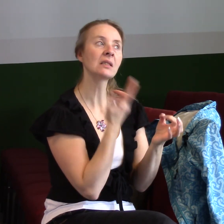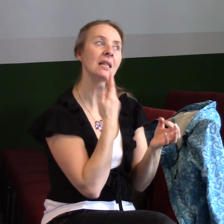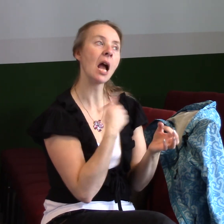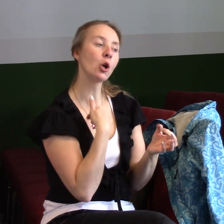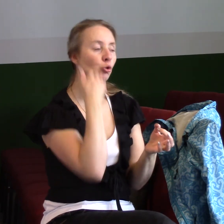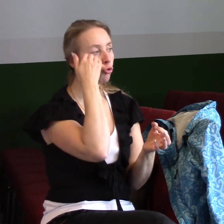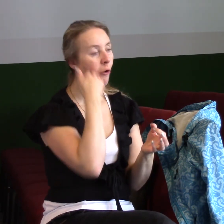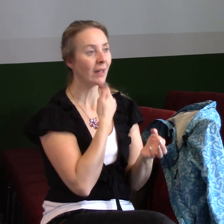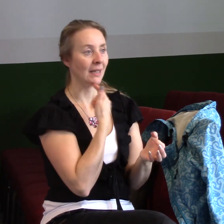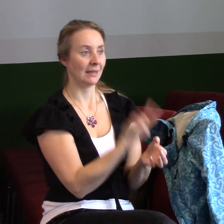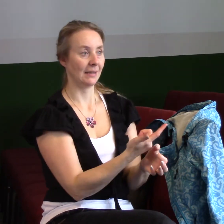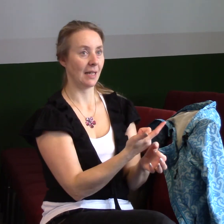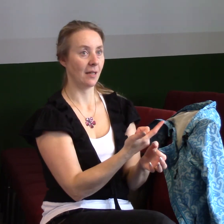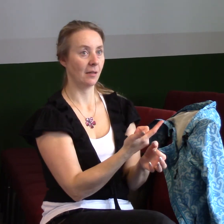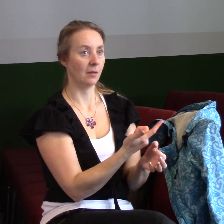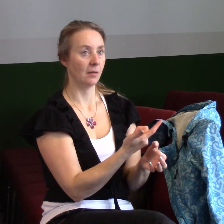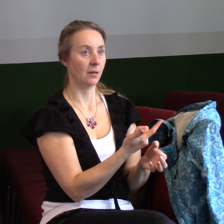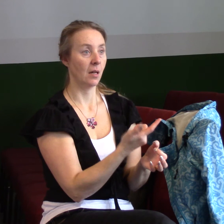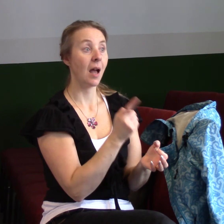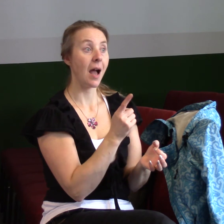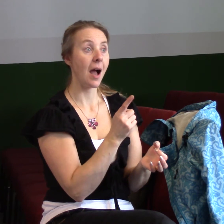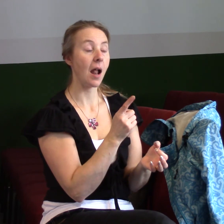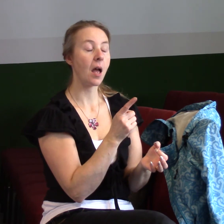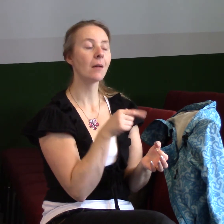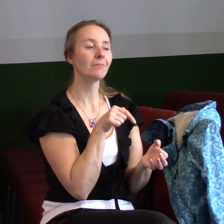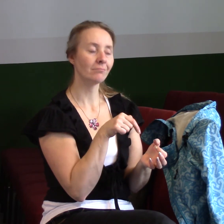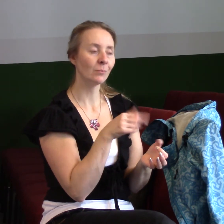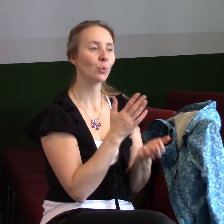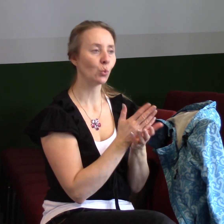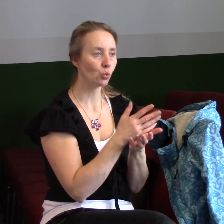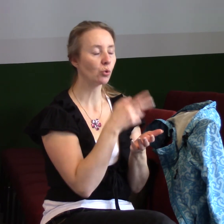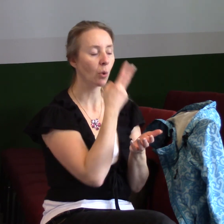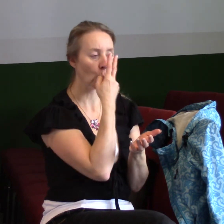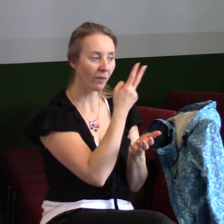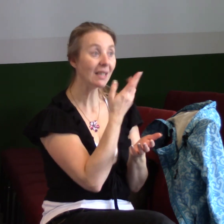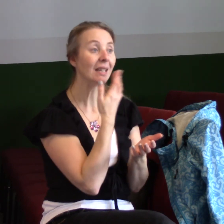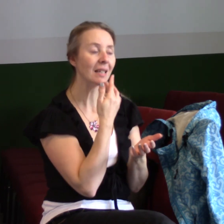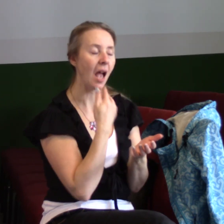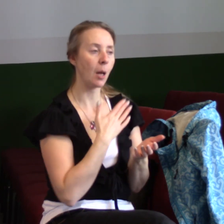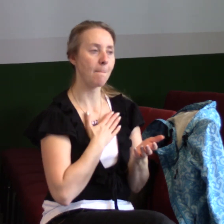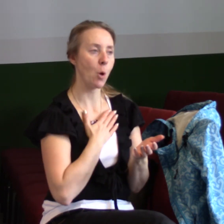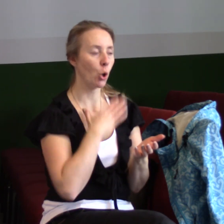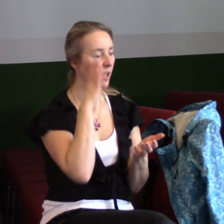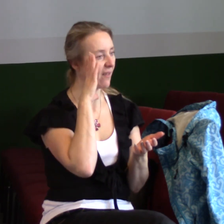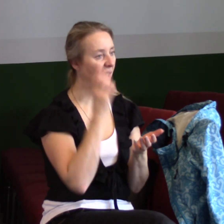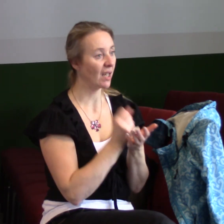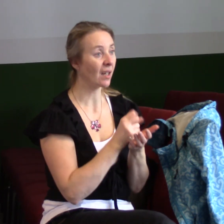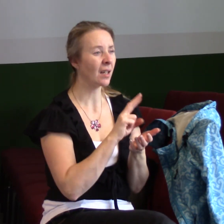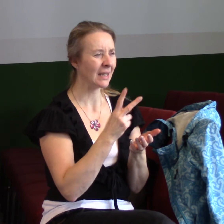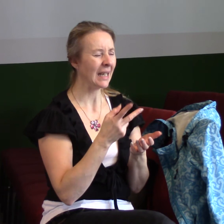jde o to, že se osvědčí moje víra. Víte, to je někdy nepříjemné, protože zjistíme, že naše víra